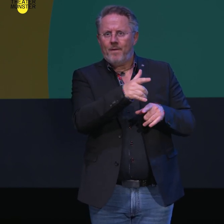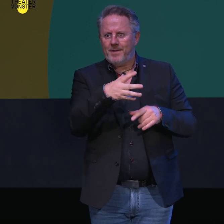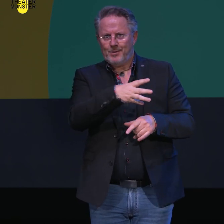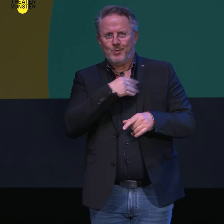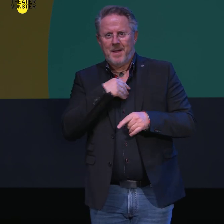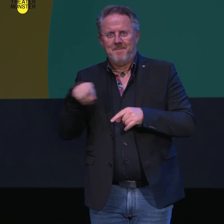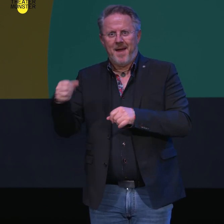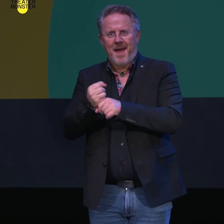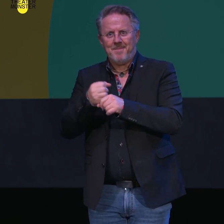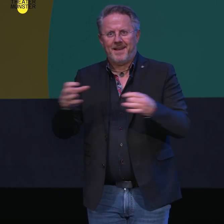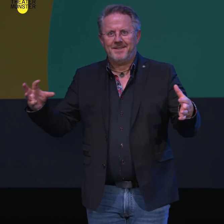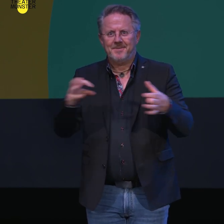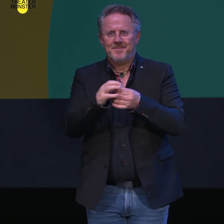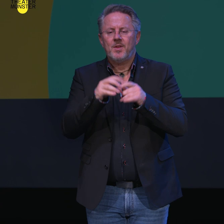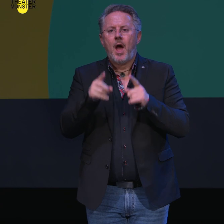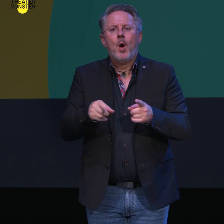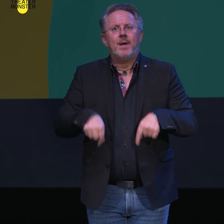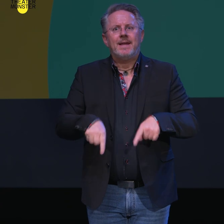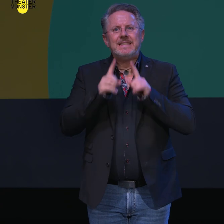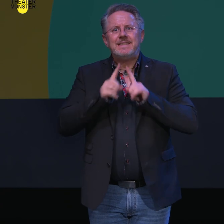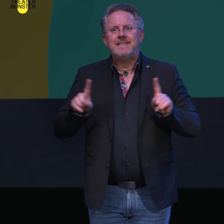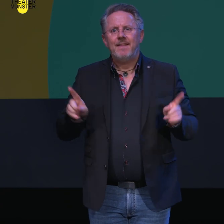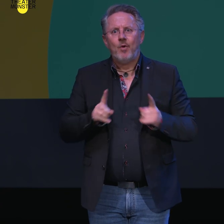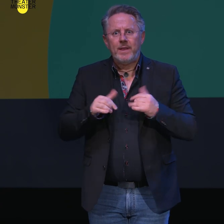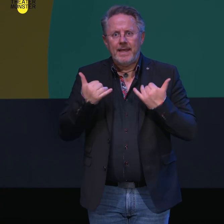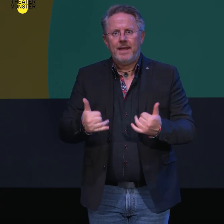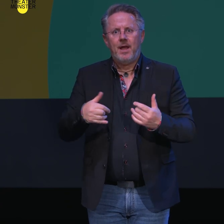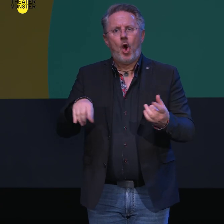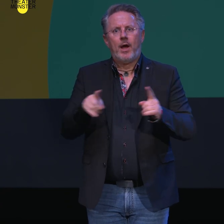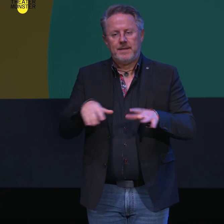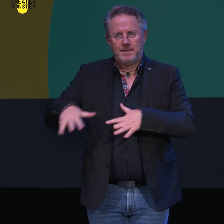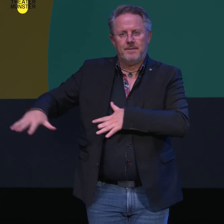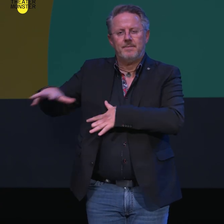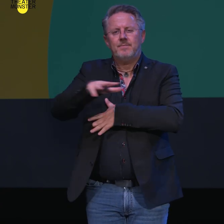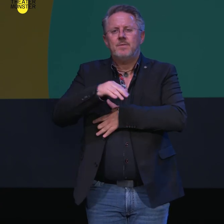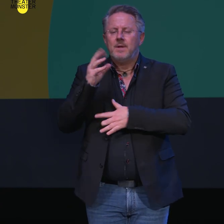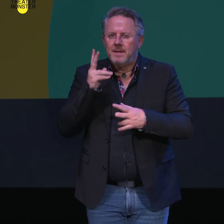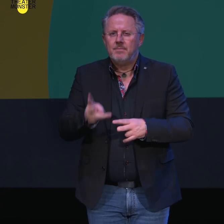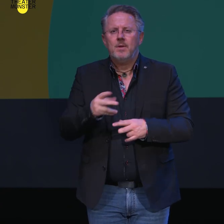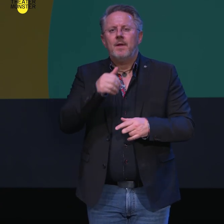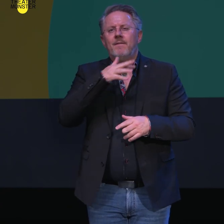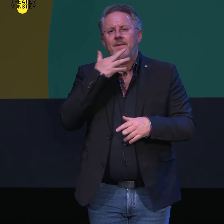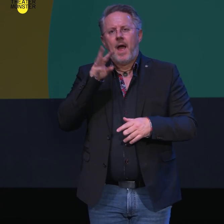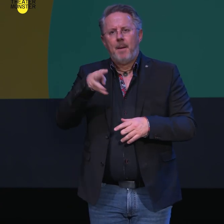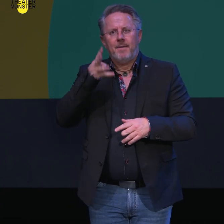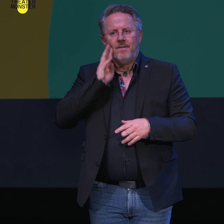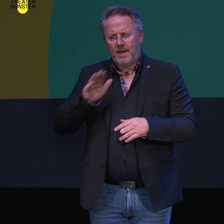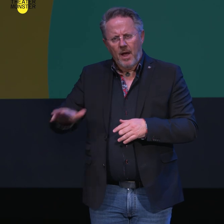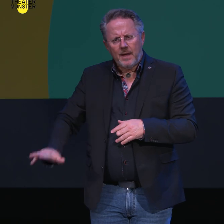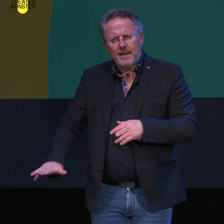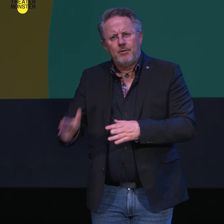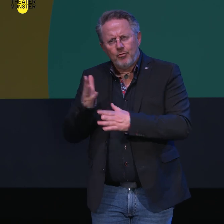Ebenso wird das Sinfonieorchester Münster wieder viele Konzerte für junges Publikum ab vier Jahren geben.